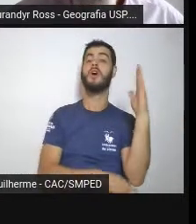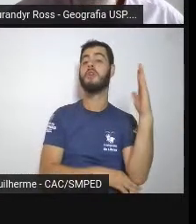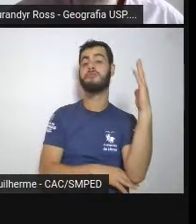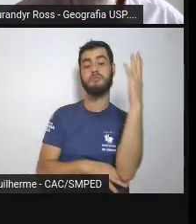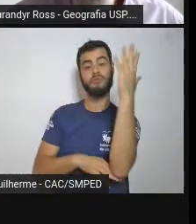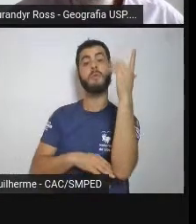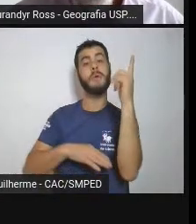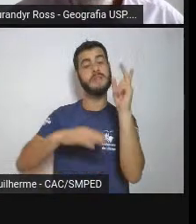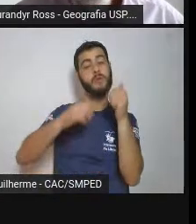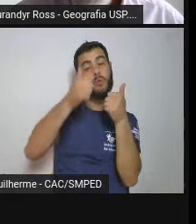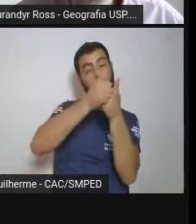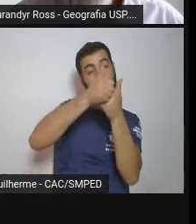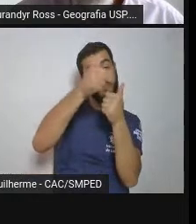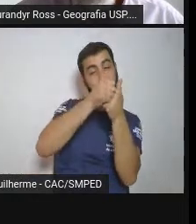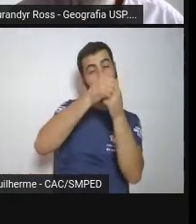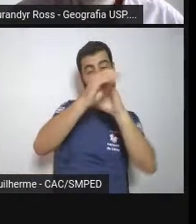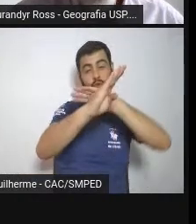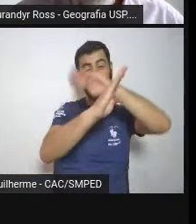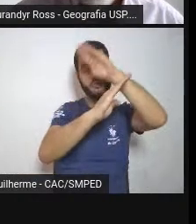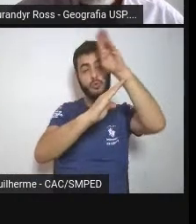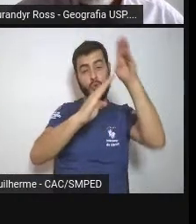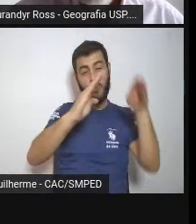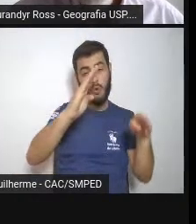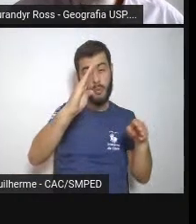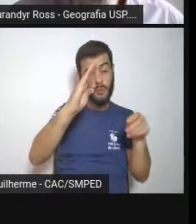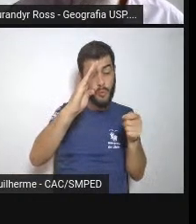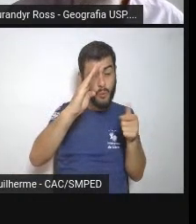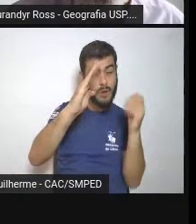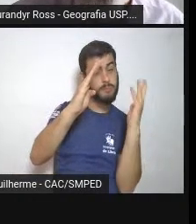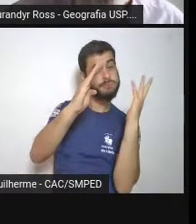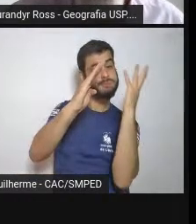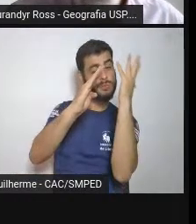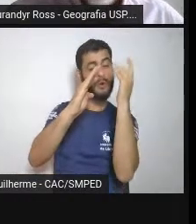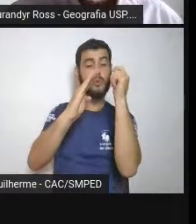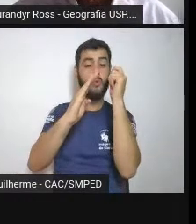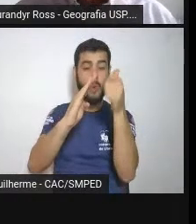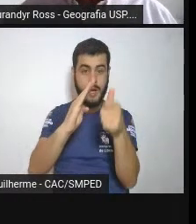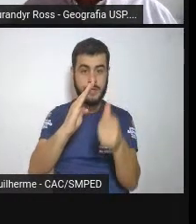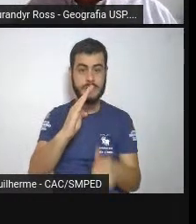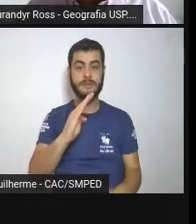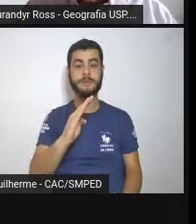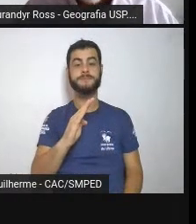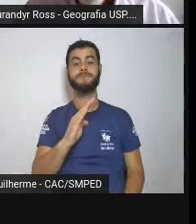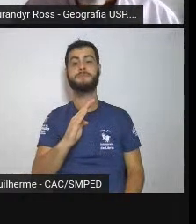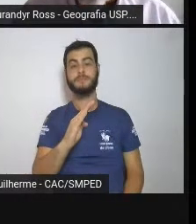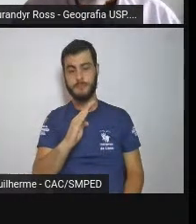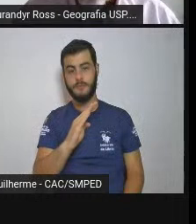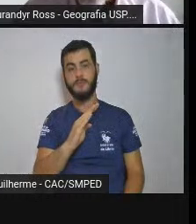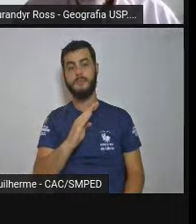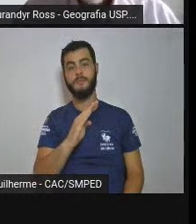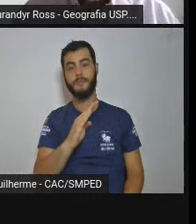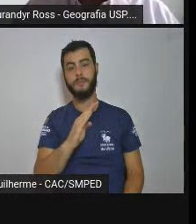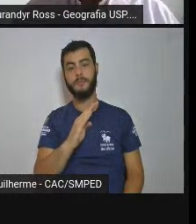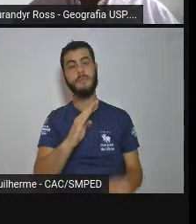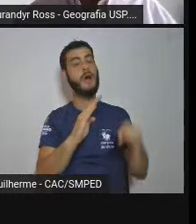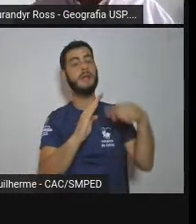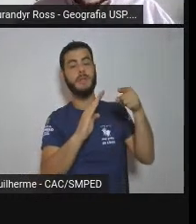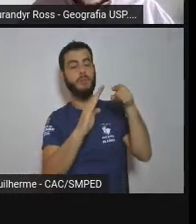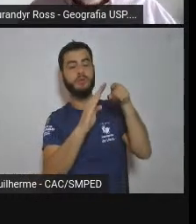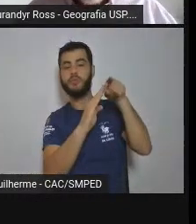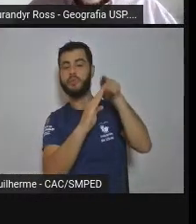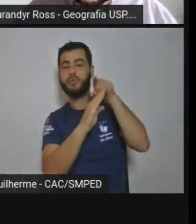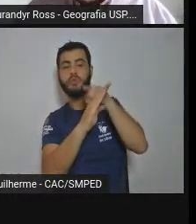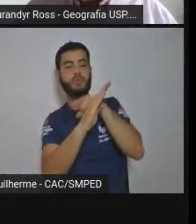ela para nessa altitude dos 900 e poucos metros e daí para frente só tem afloramento rochoso. Afloramento